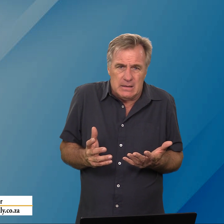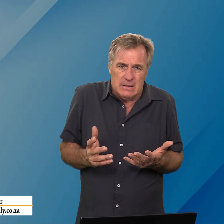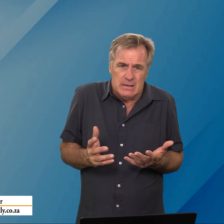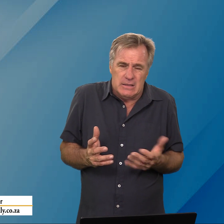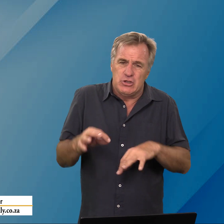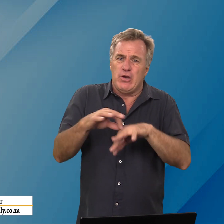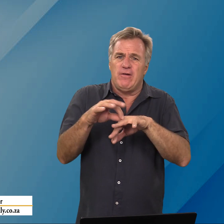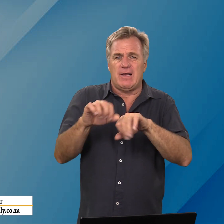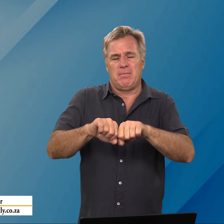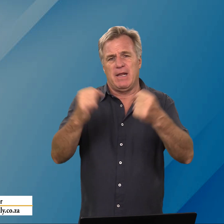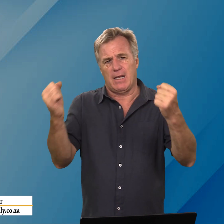is jou huwelik gebreek